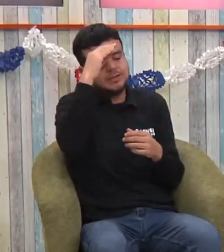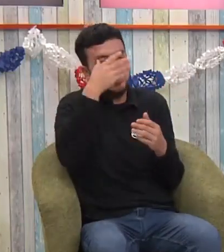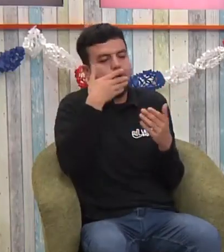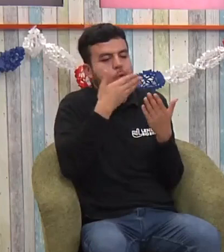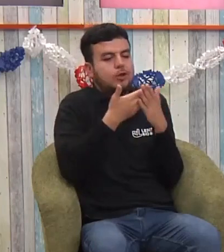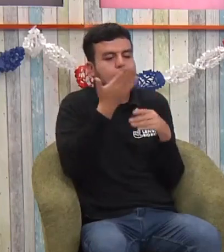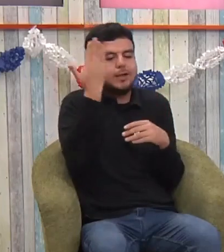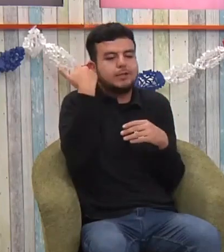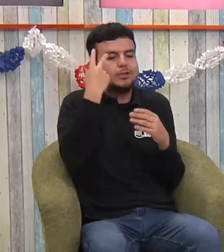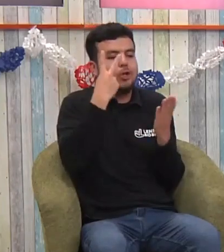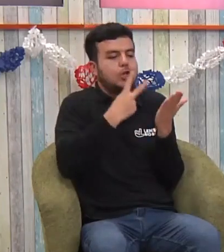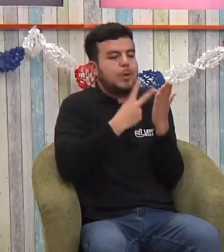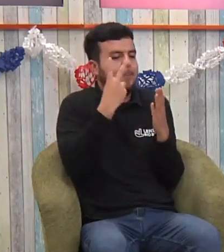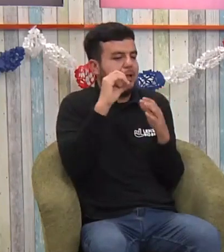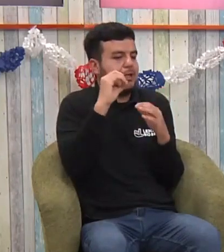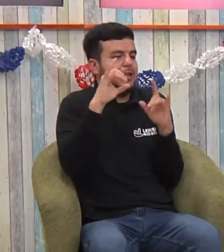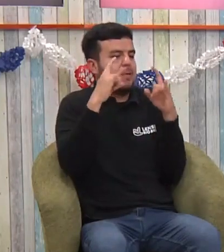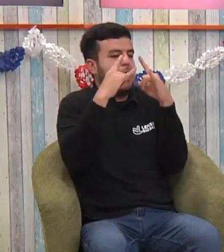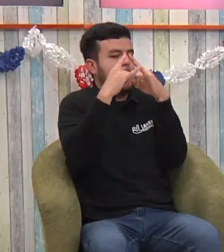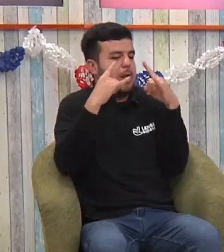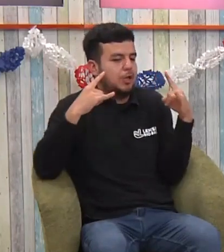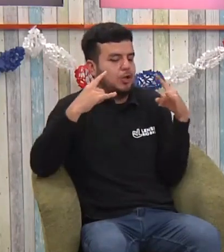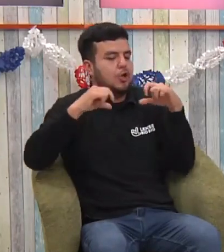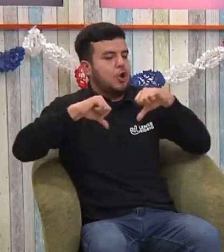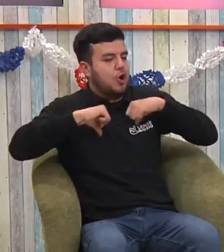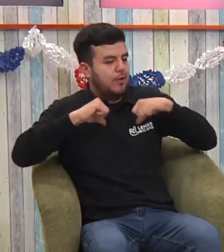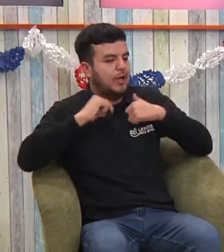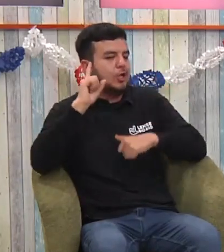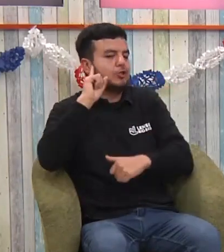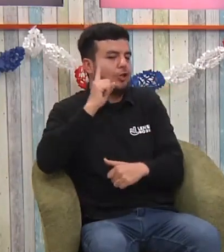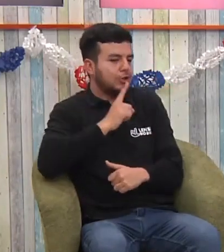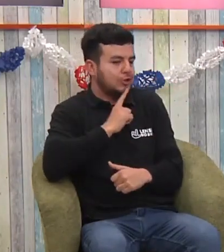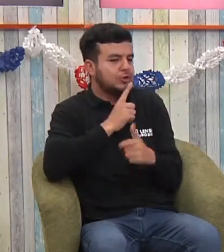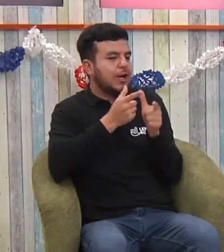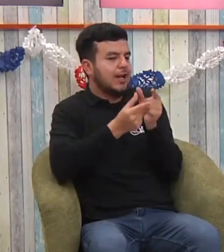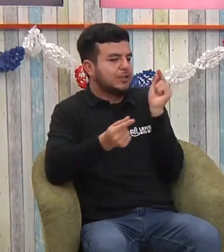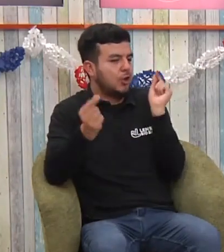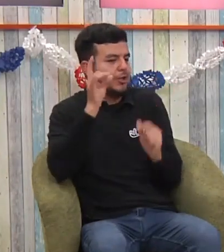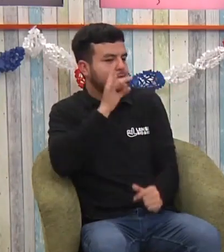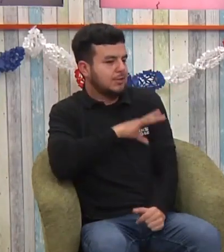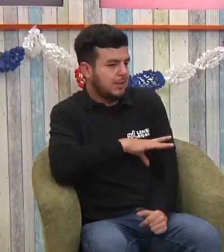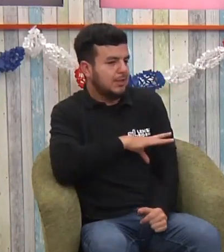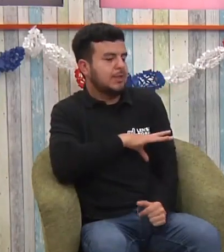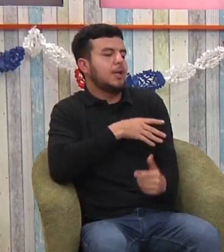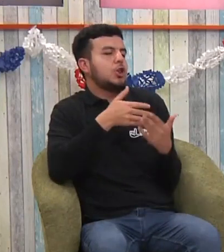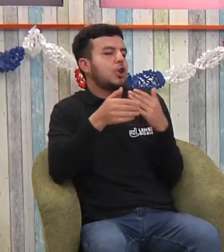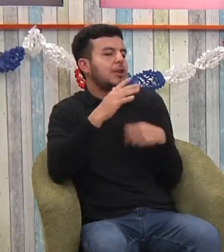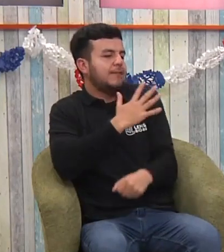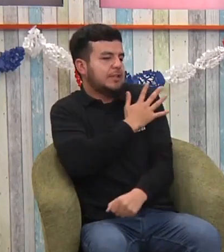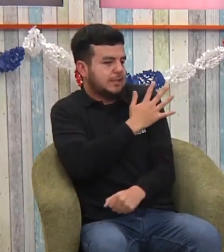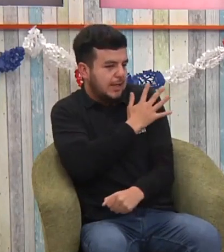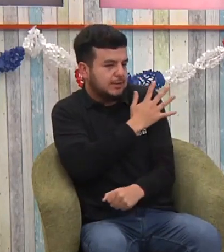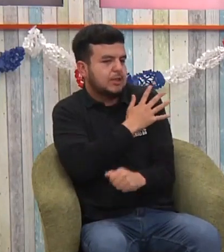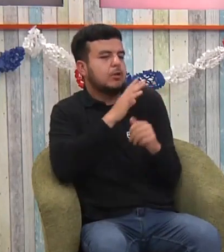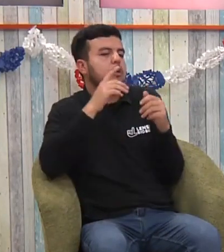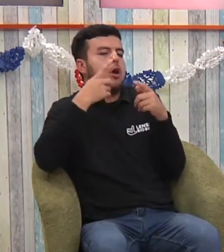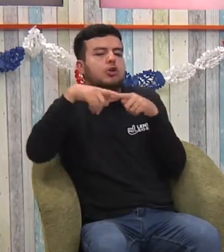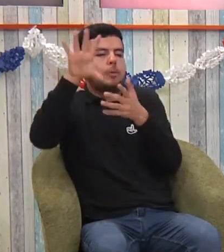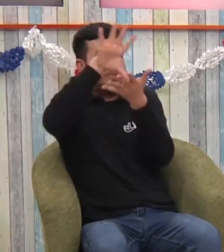yo tuve la experiencia en una oportunidad en 2020 viajé al campamento internacional de sordos perdón al